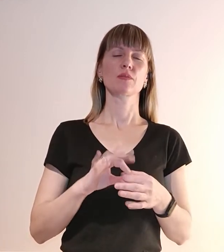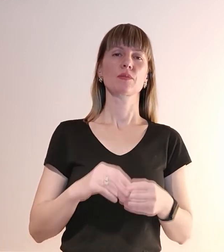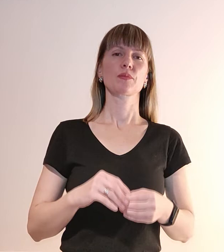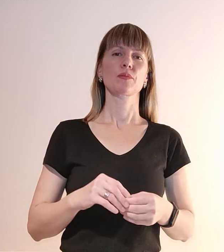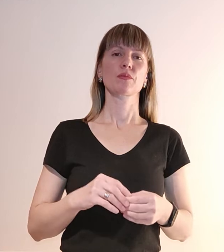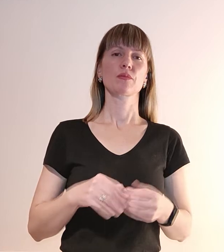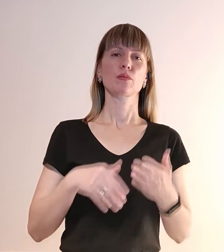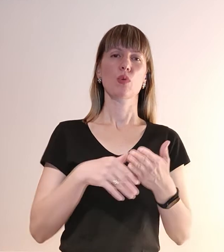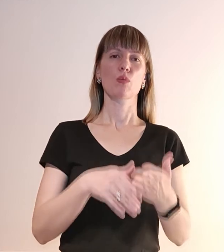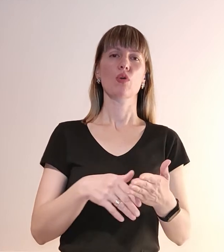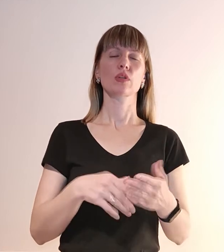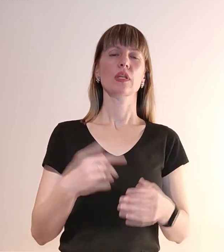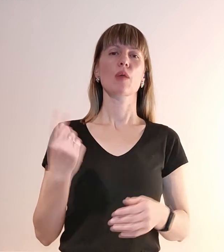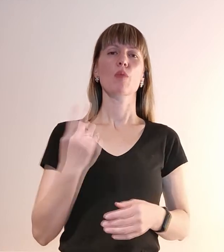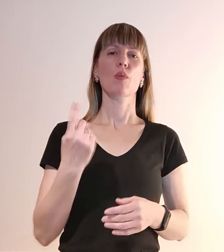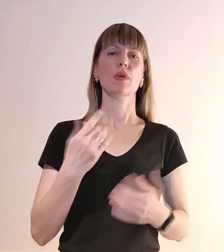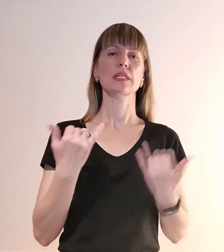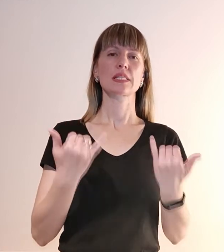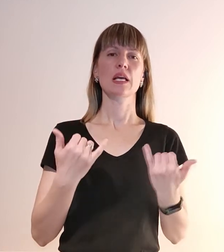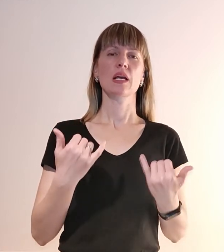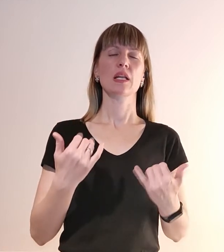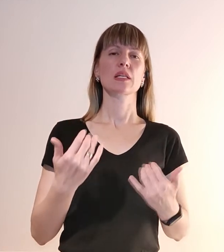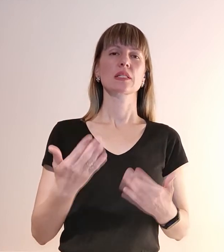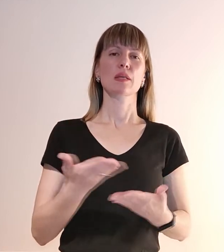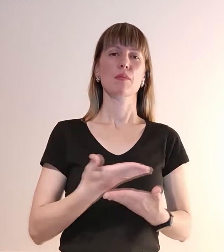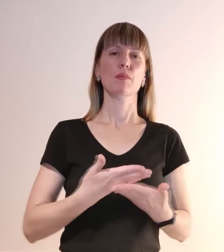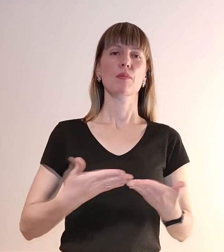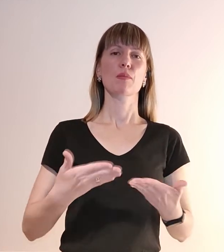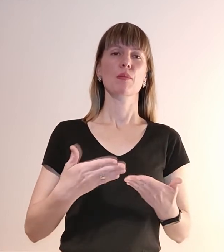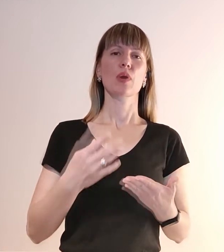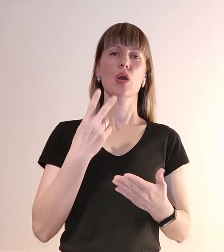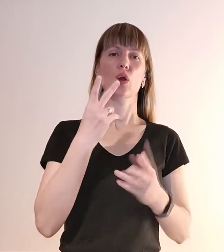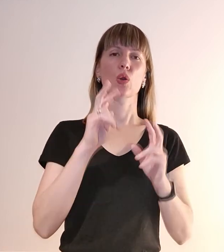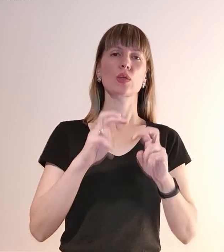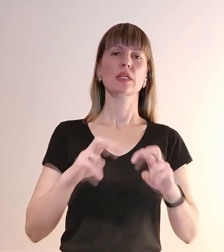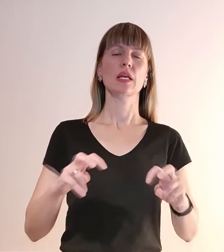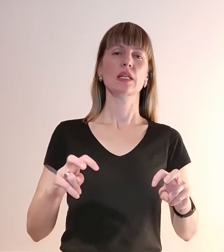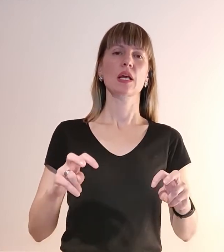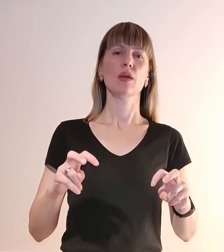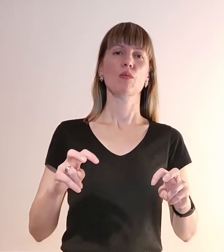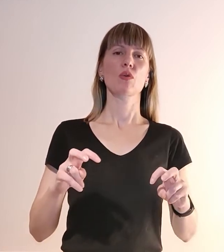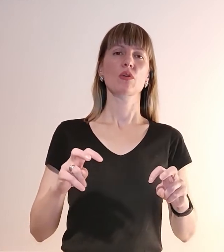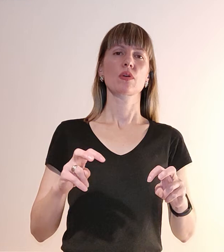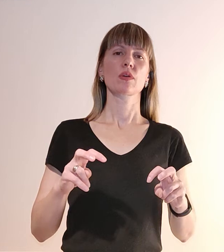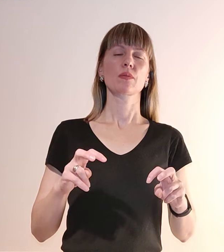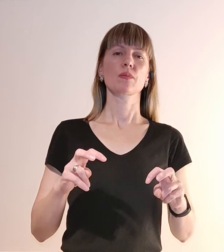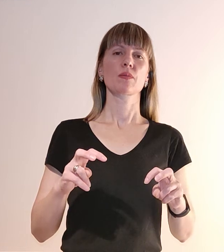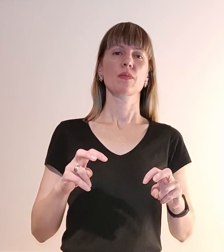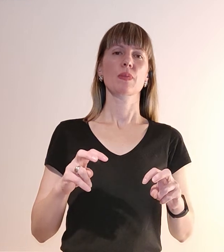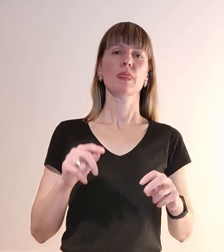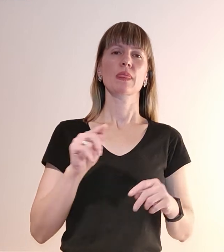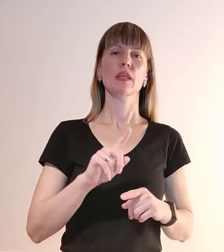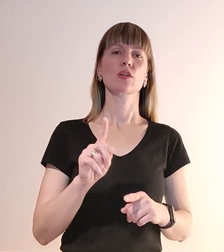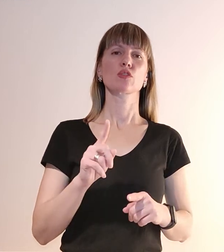По-перше, зараз ми розглядаємо те, щоб залучити